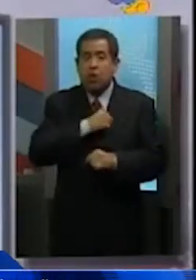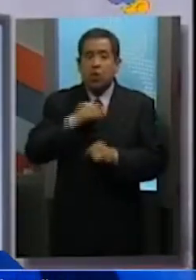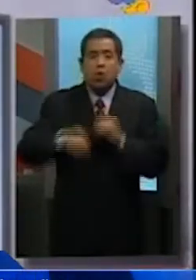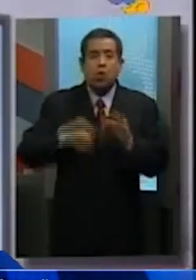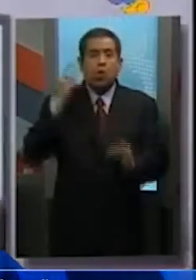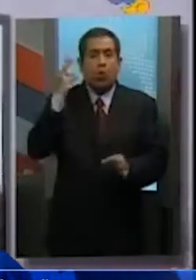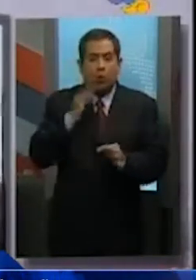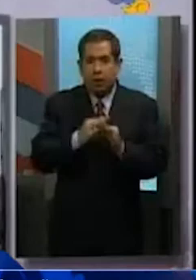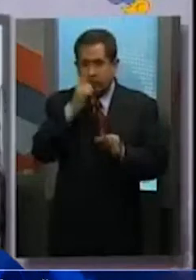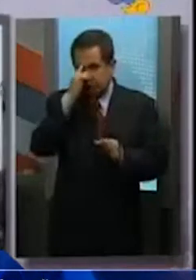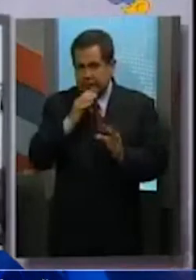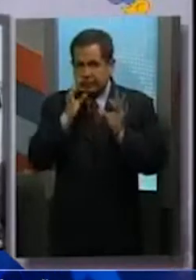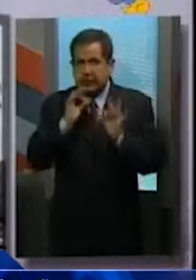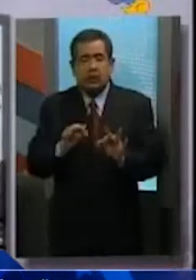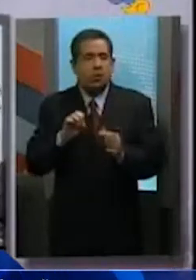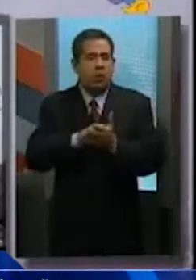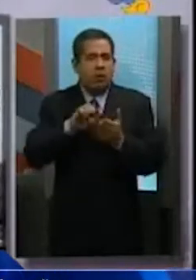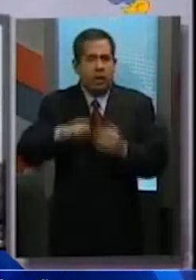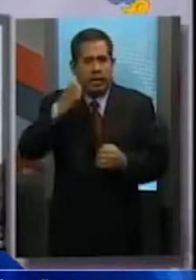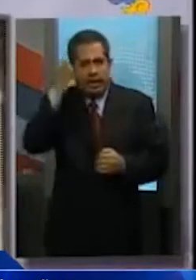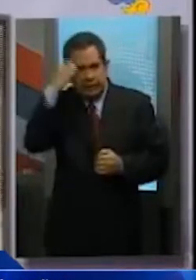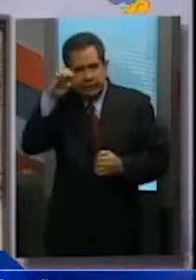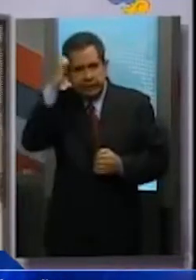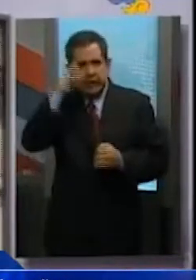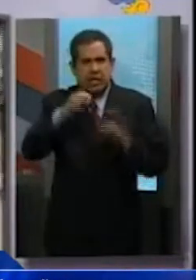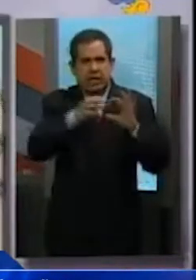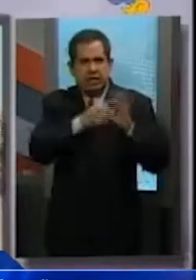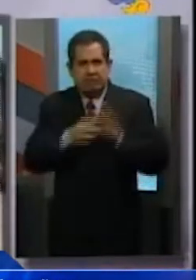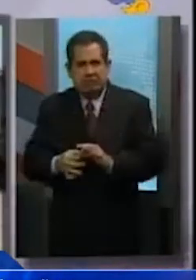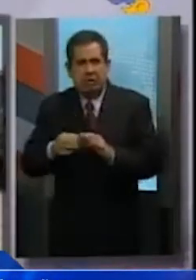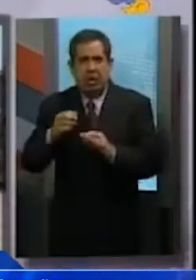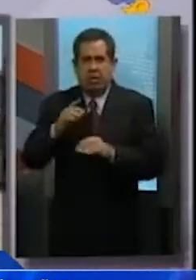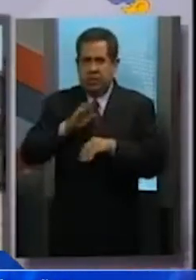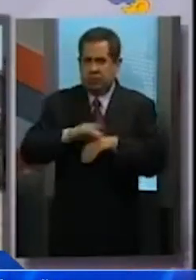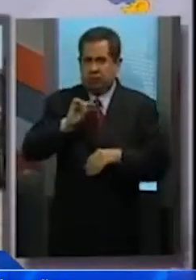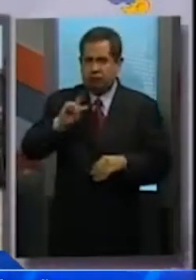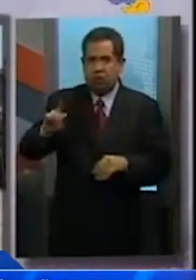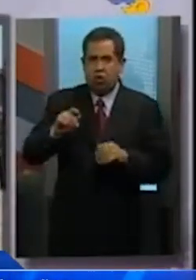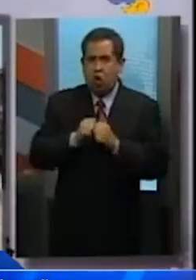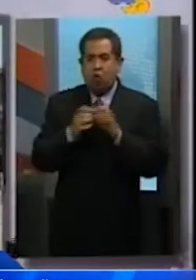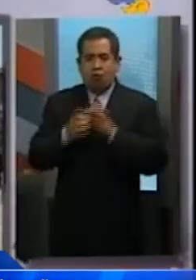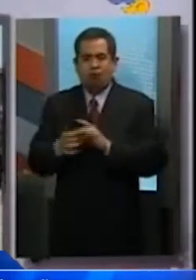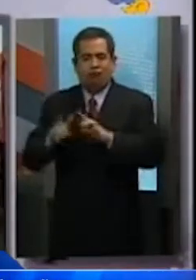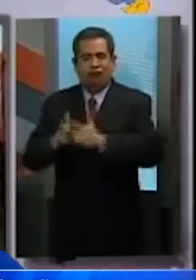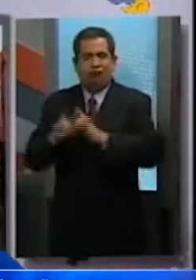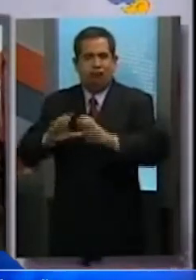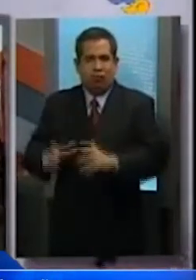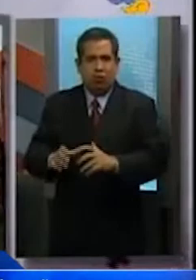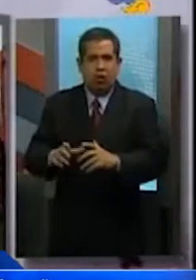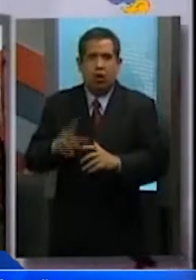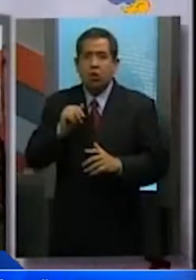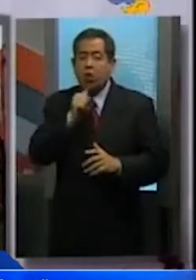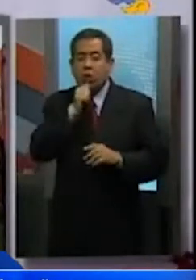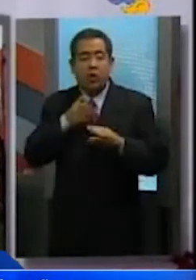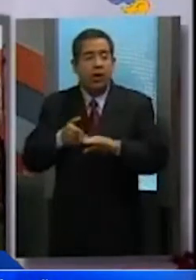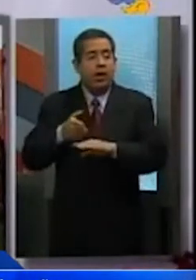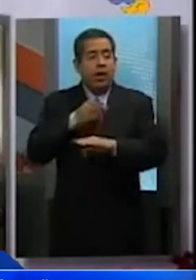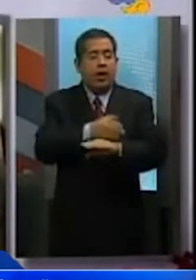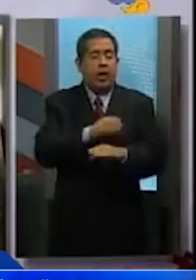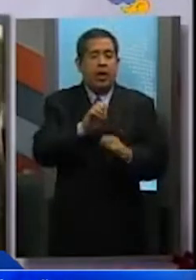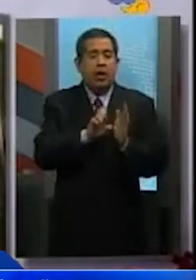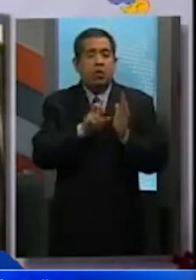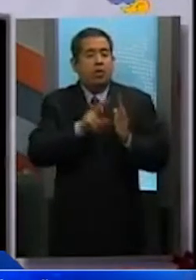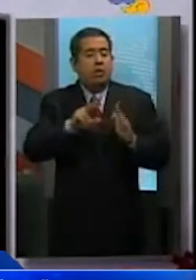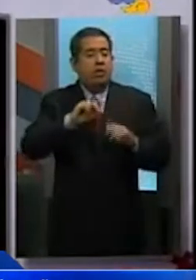perfil particular como contar con conocimiento y experiencia profesional ligada al sector, no haber desempeñado un cargo ejecutivo de